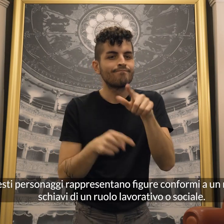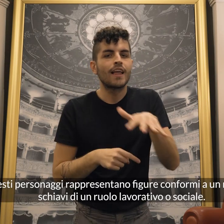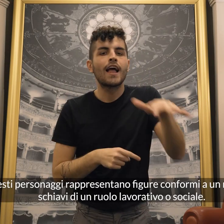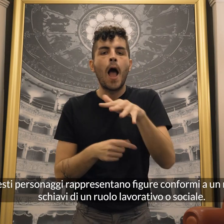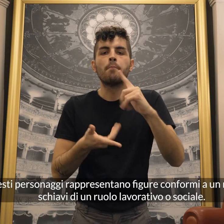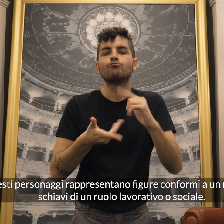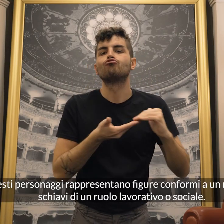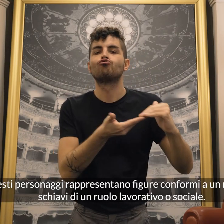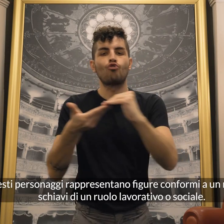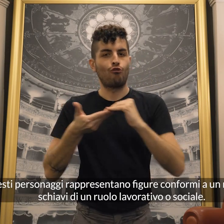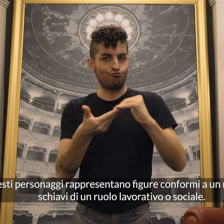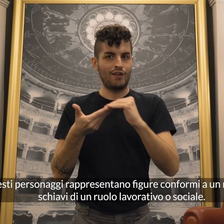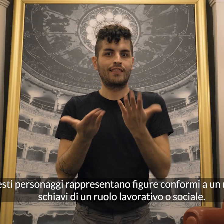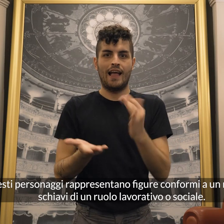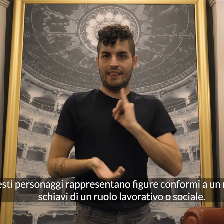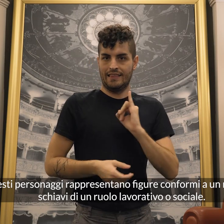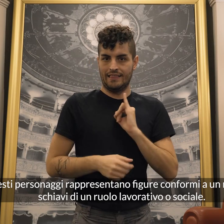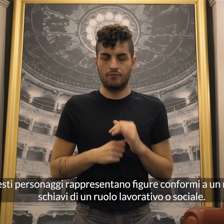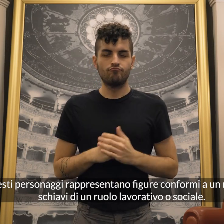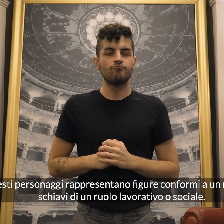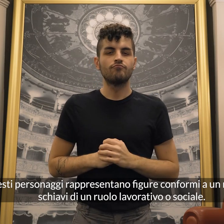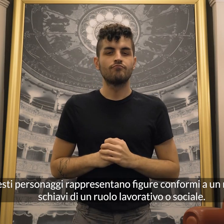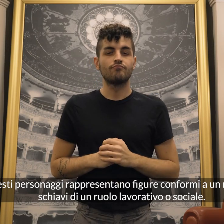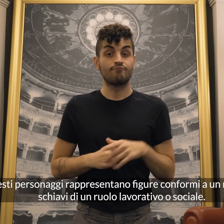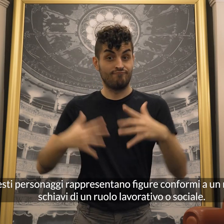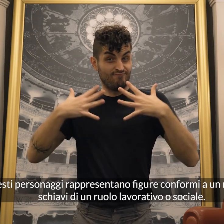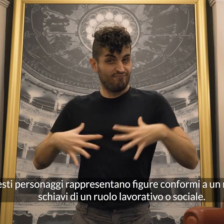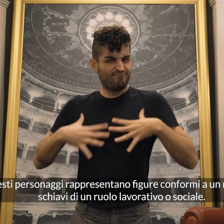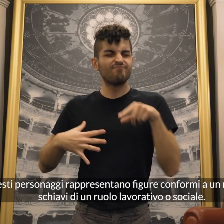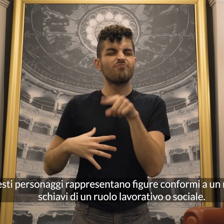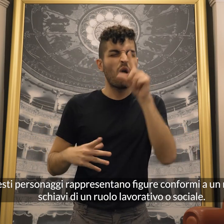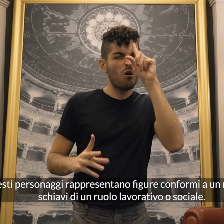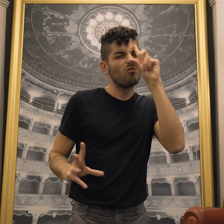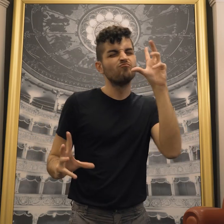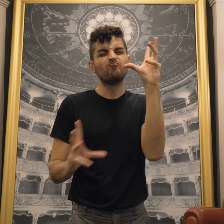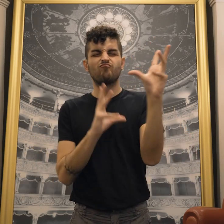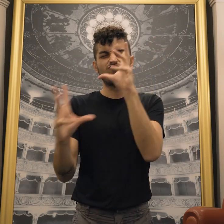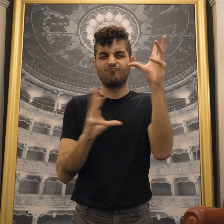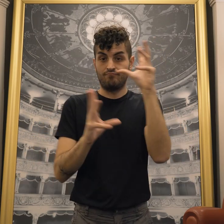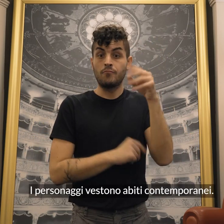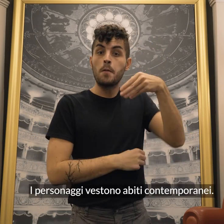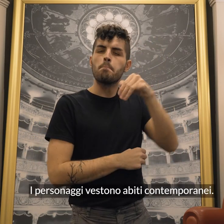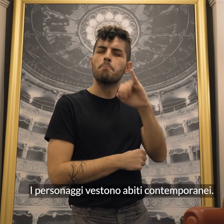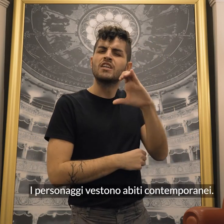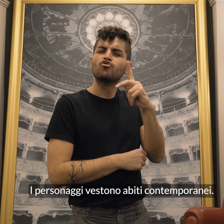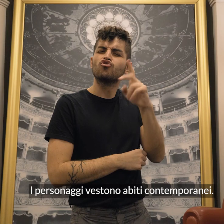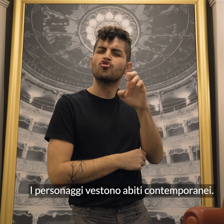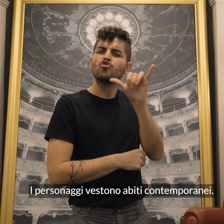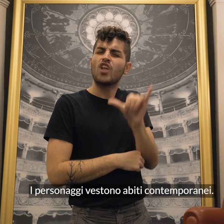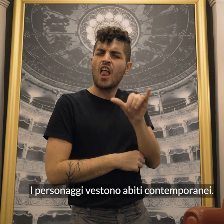conformi a un modello, schiavi di un ruolo lavorativo o sociale. I personaggi vestono abiti